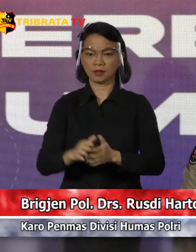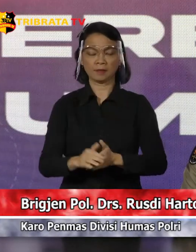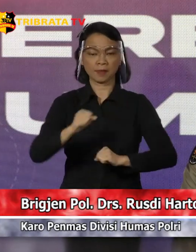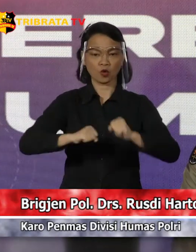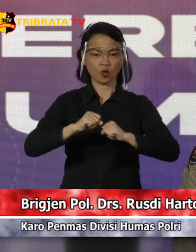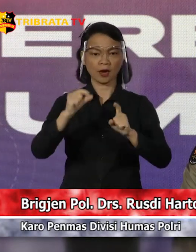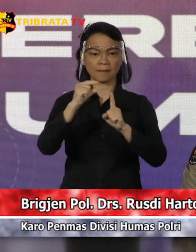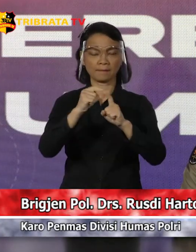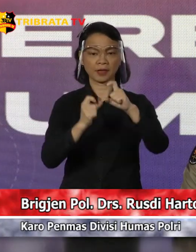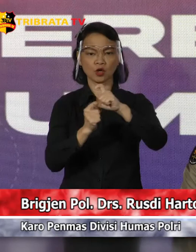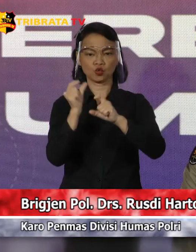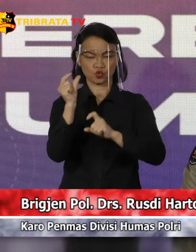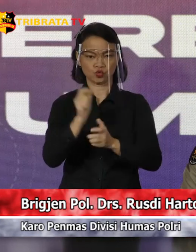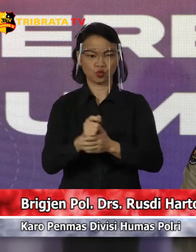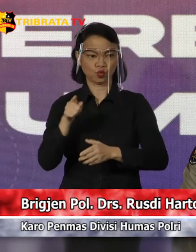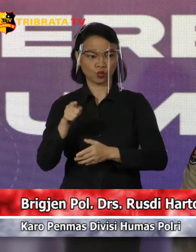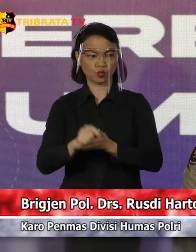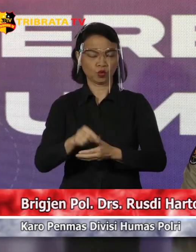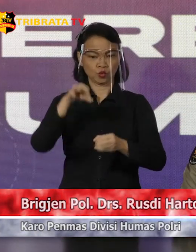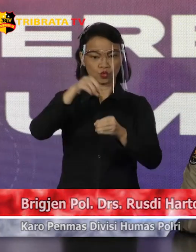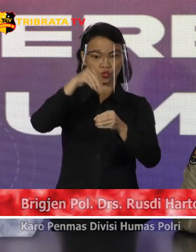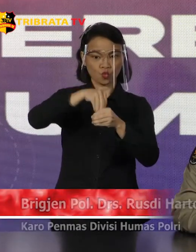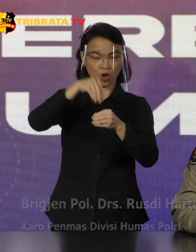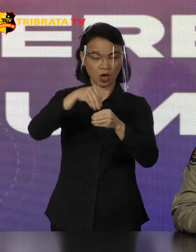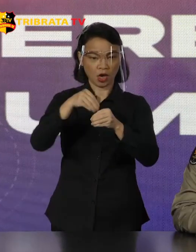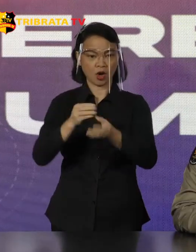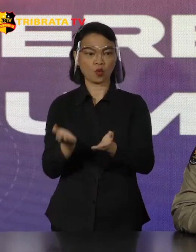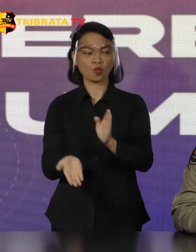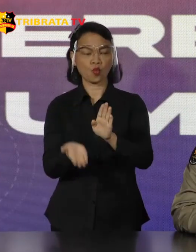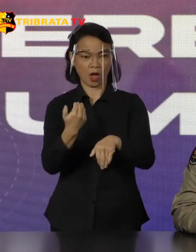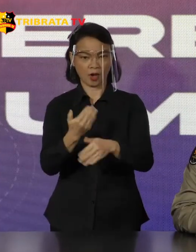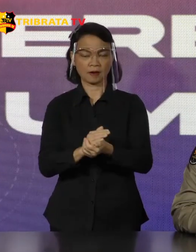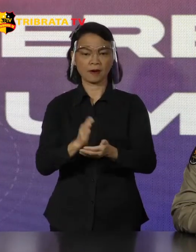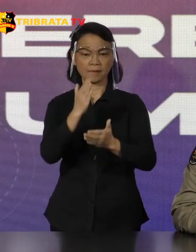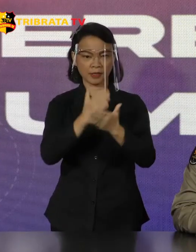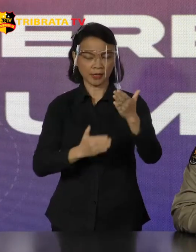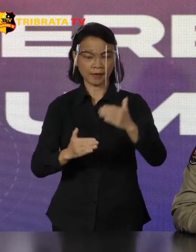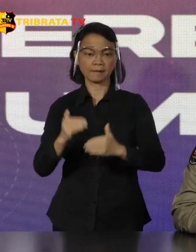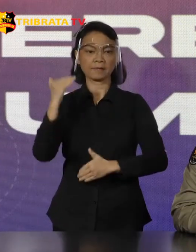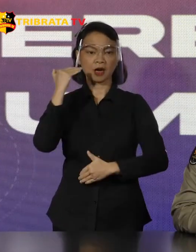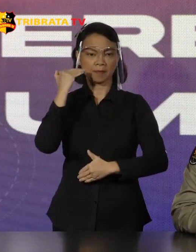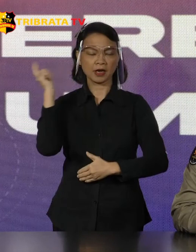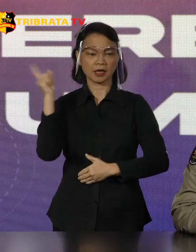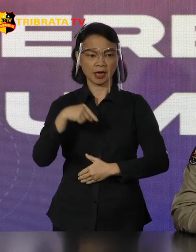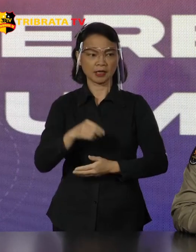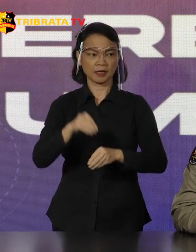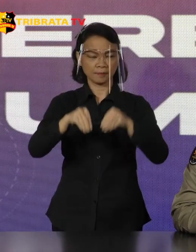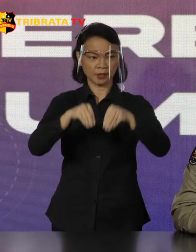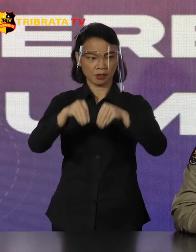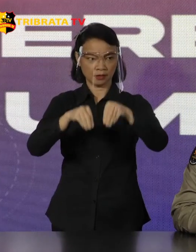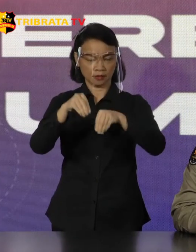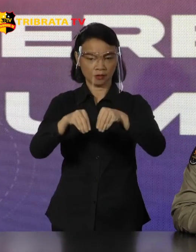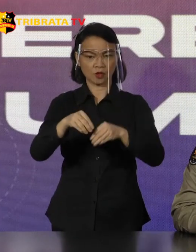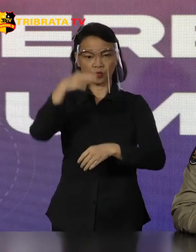Atau pemungkatan suara ulang Ini menjadi bagian pengamanan daripada Pilkada Yaitu PORI